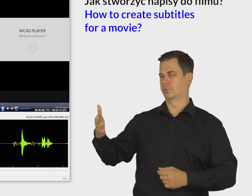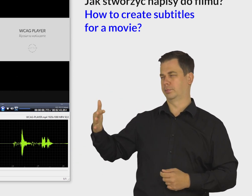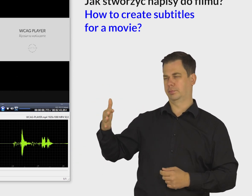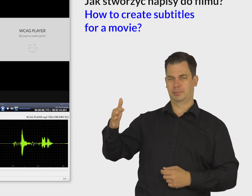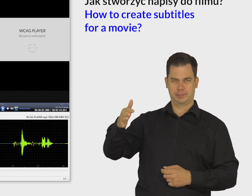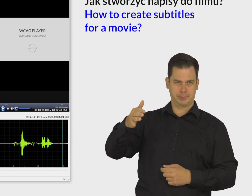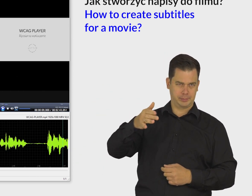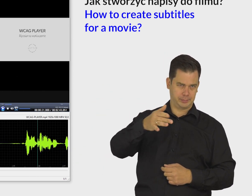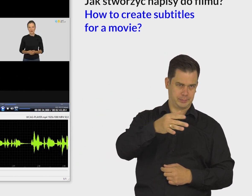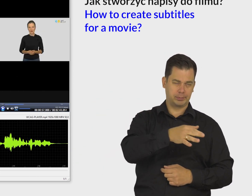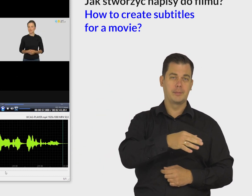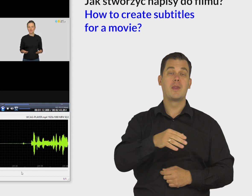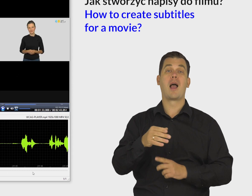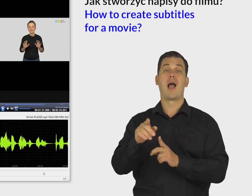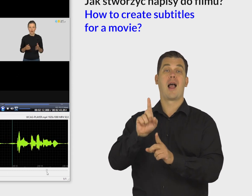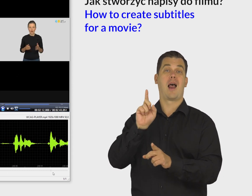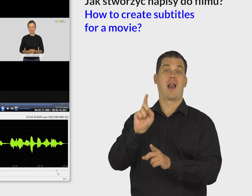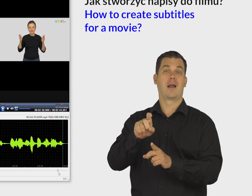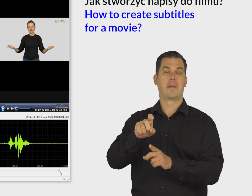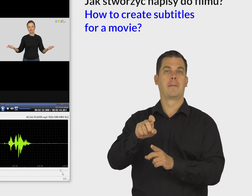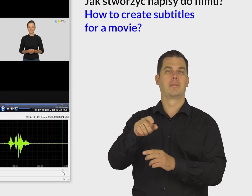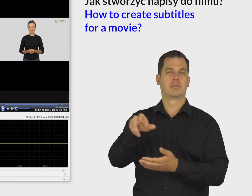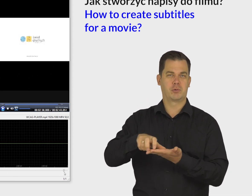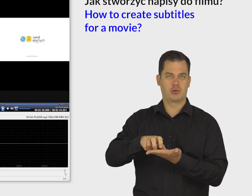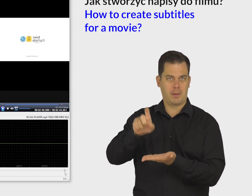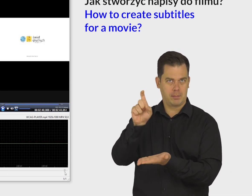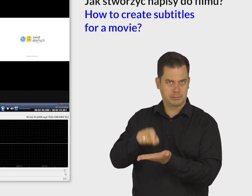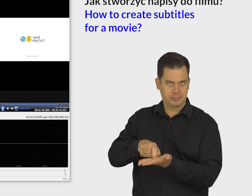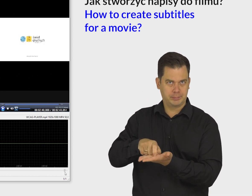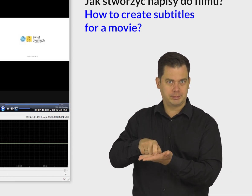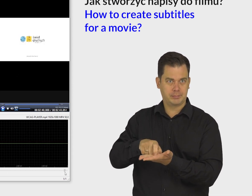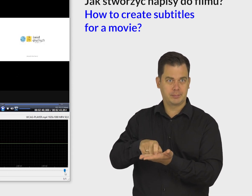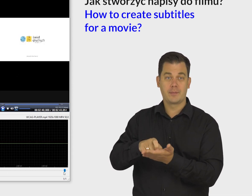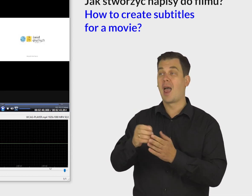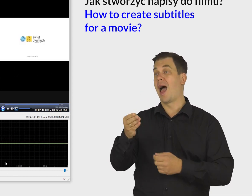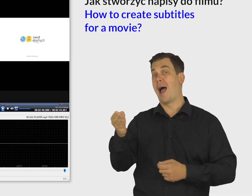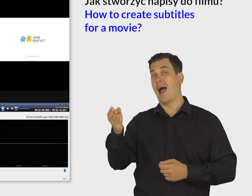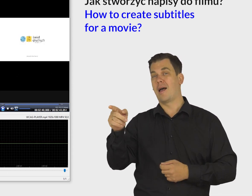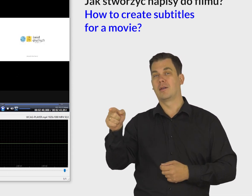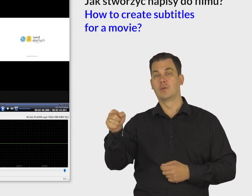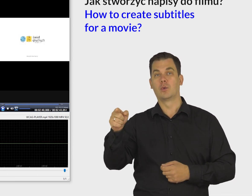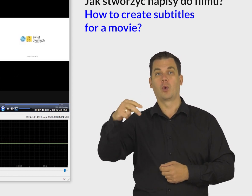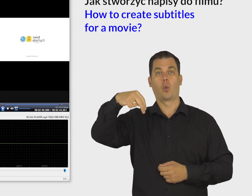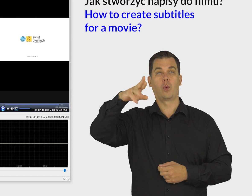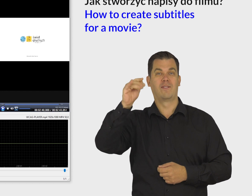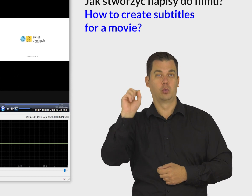wykresu, czyli koniec filmu i kliknij lewym przyciskiem myszki na wykresie. Po lewej stronie w